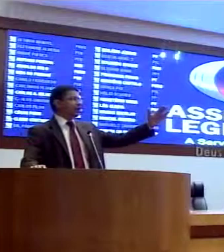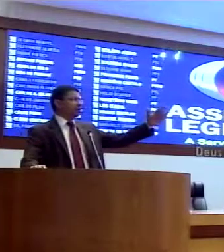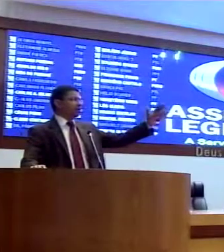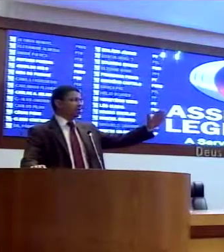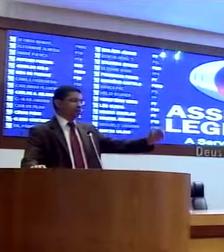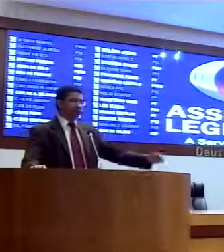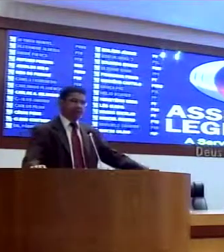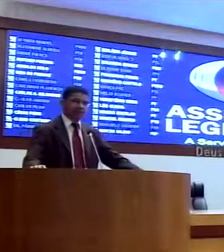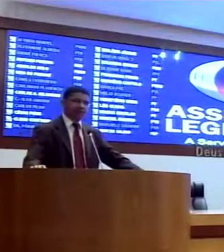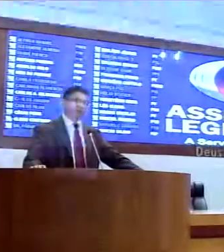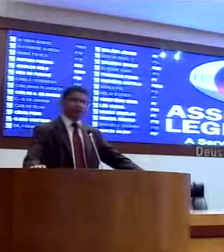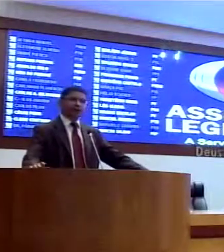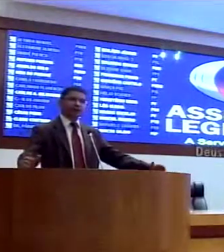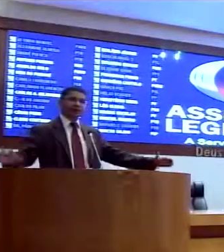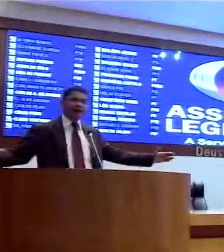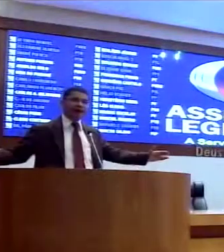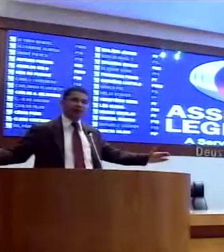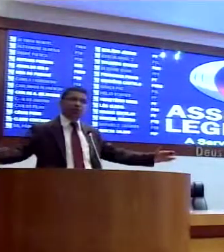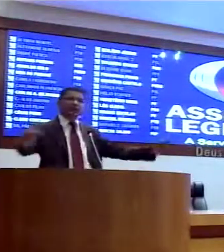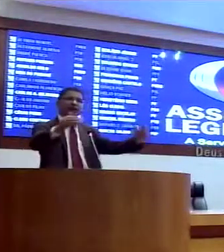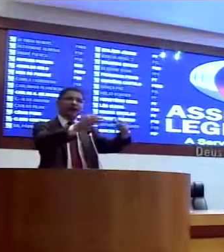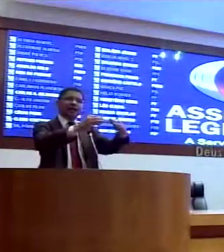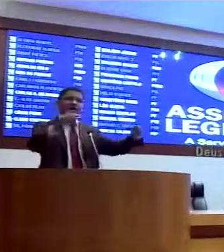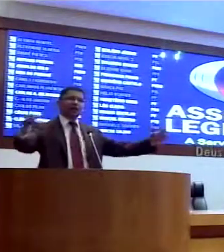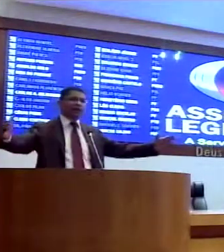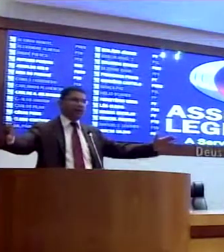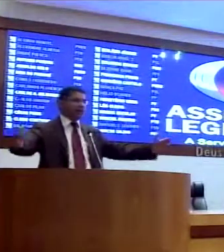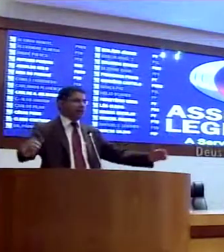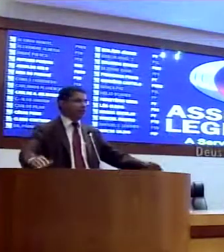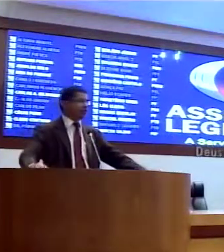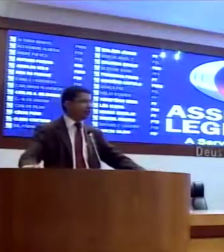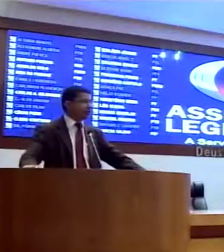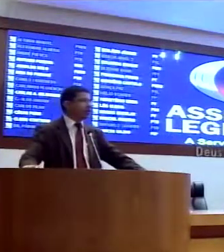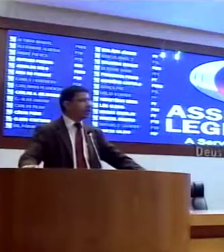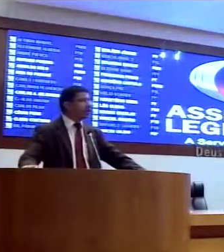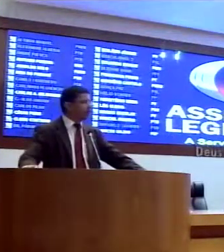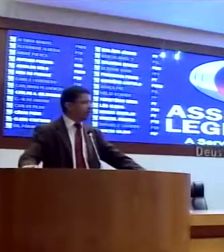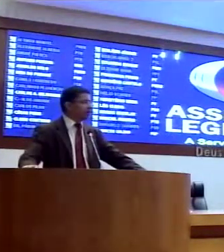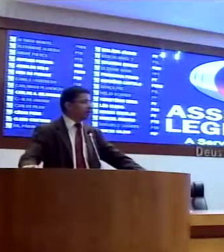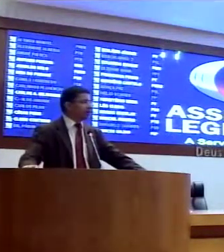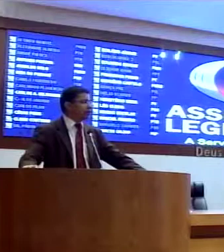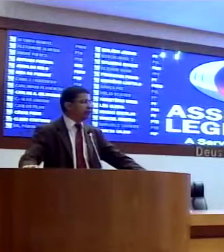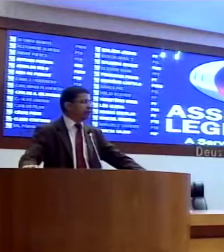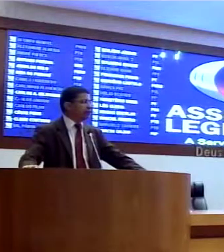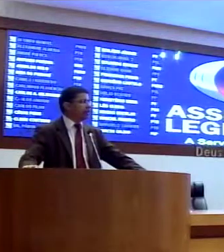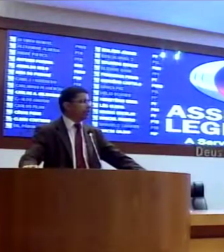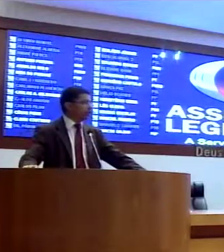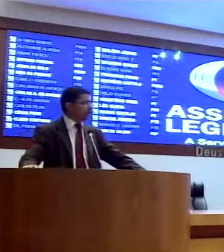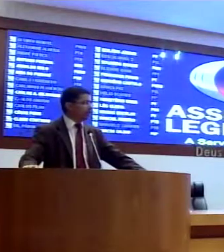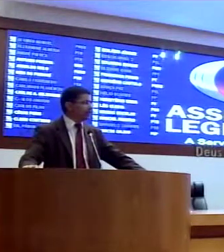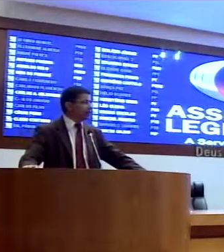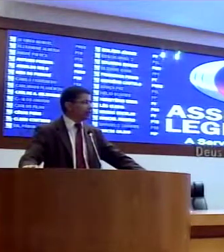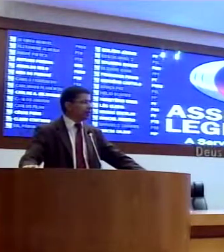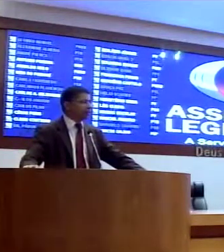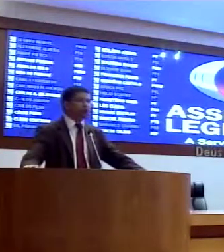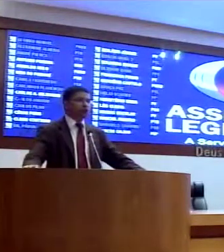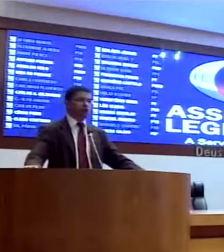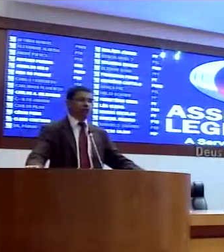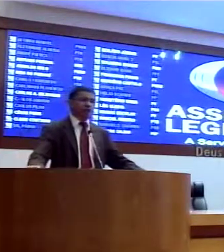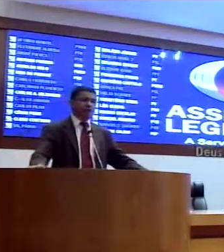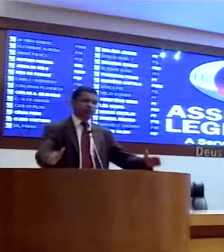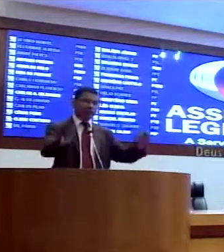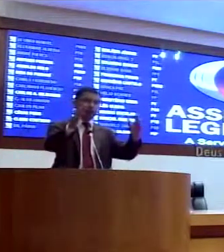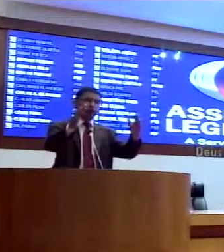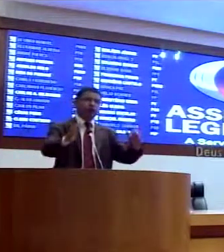BR-316. É mais uma interligação entre essas duas grandes regiões estratégicas